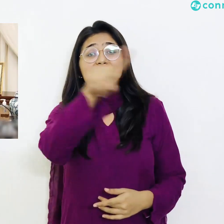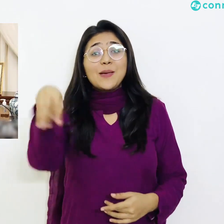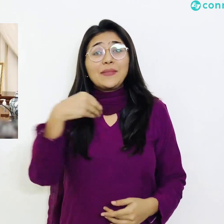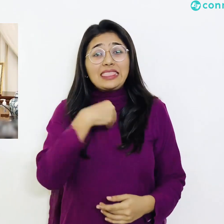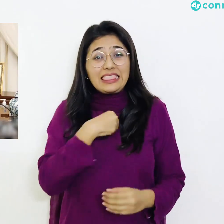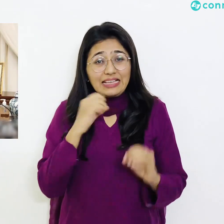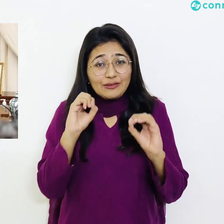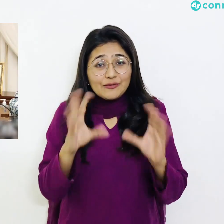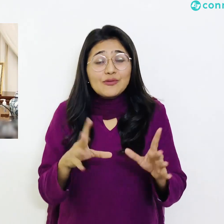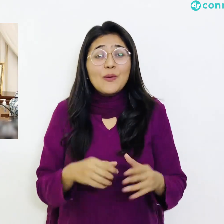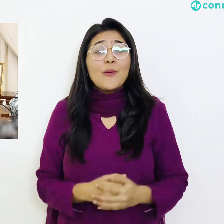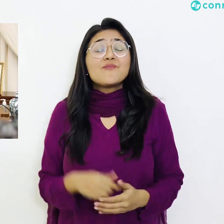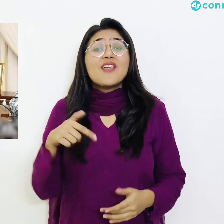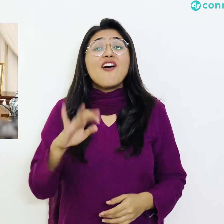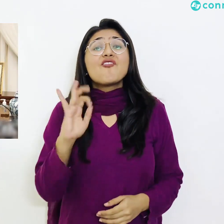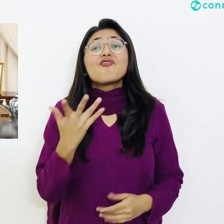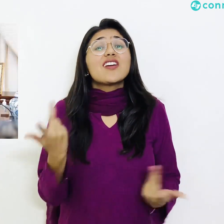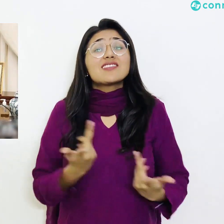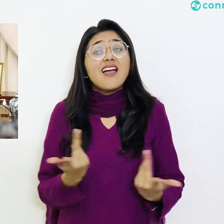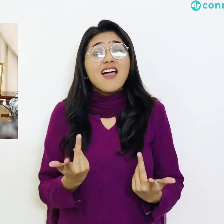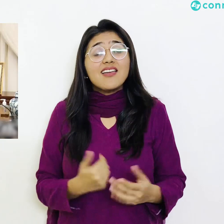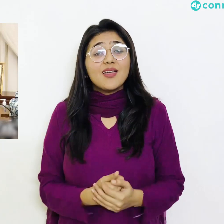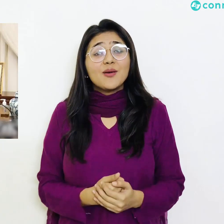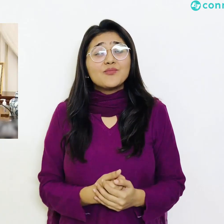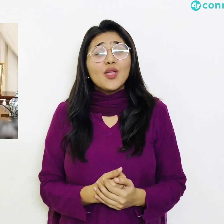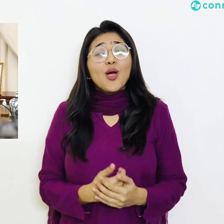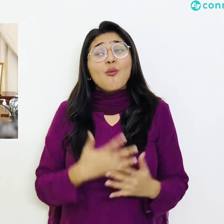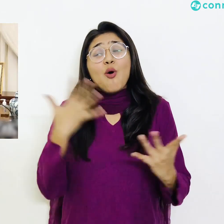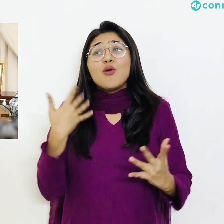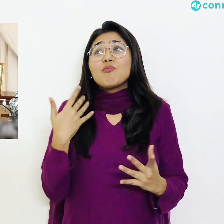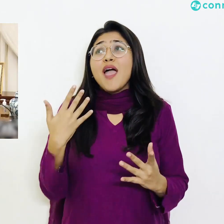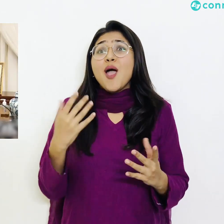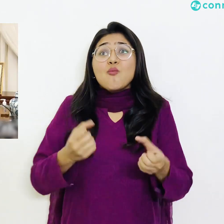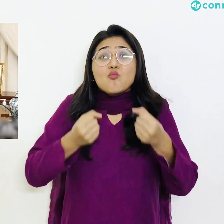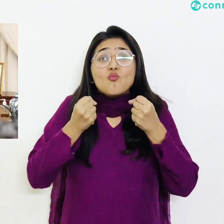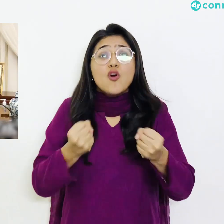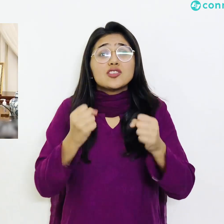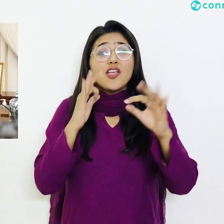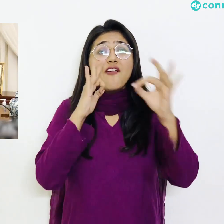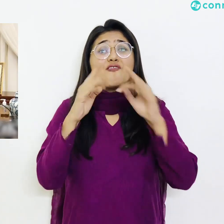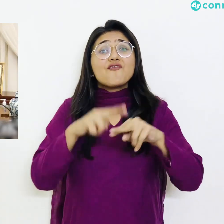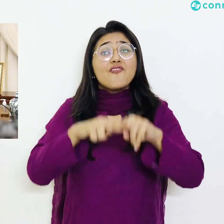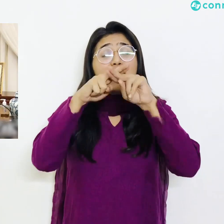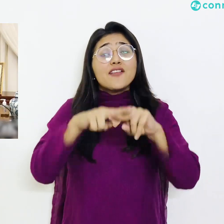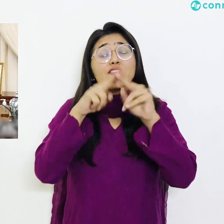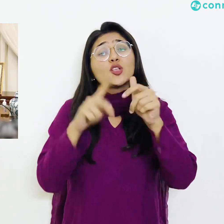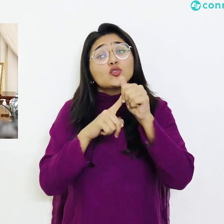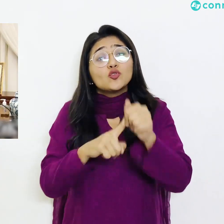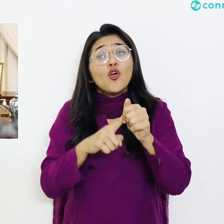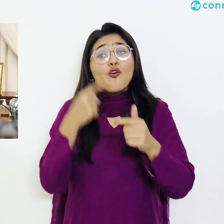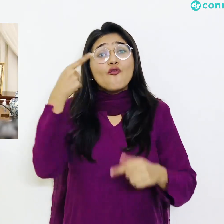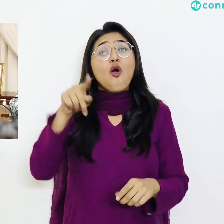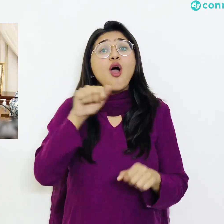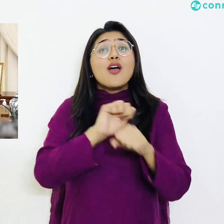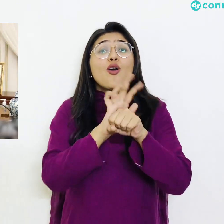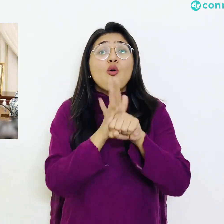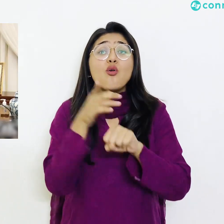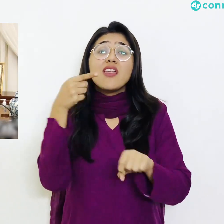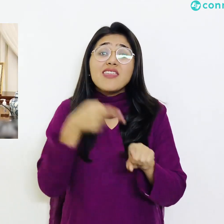رہا ہوں اس کی وجہ یہ ہے کہ کافی مشکل فیصلے کرنے پڑھ رہے ہیں اس کرونا وائرس کے حوالے سے اور آج بھی جو ایک فیصلہ